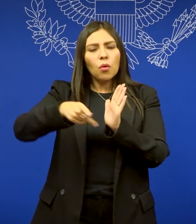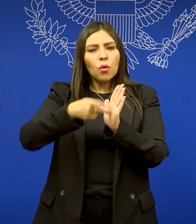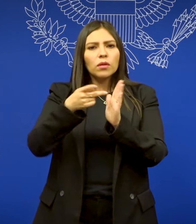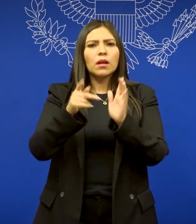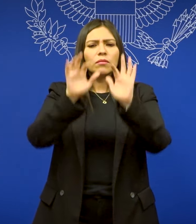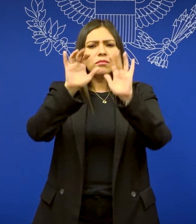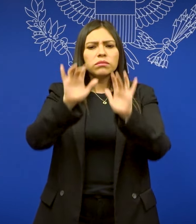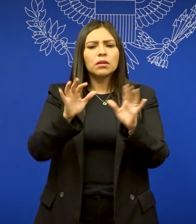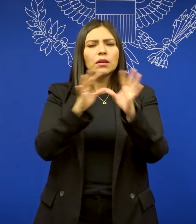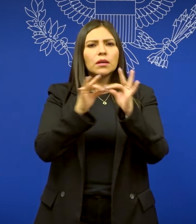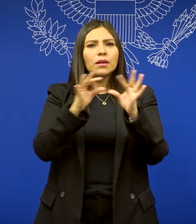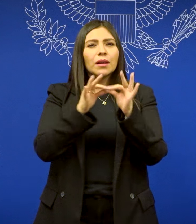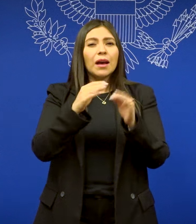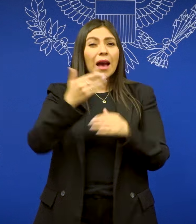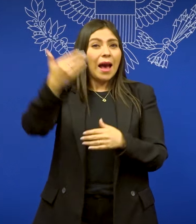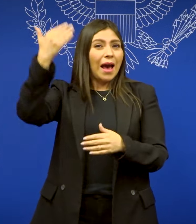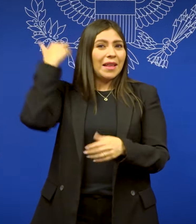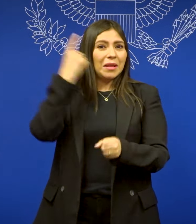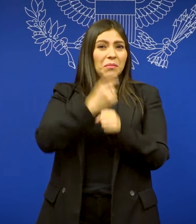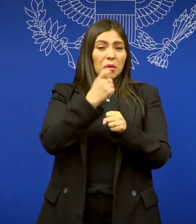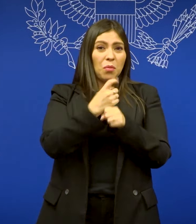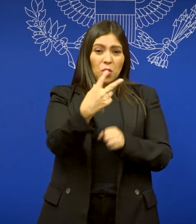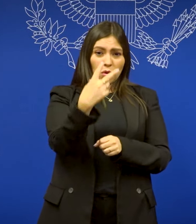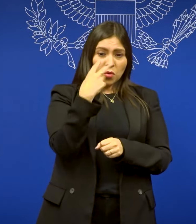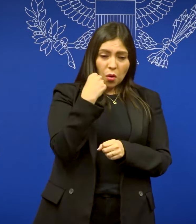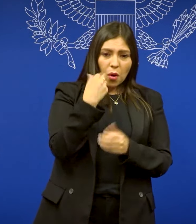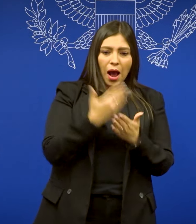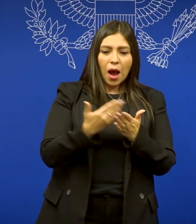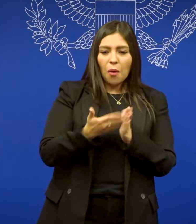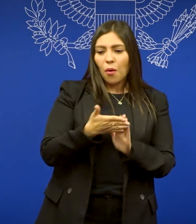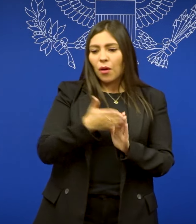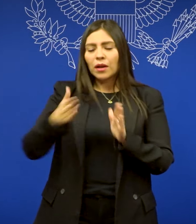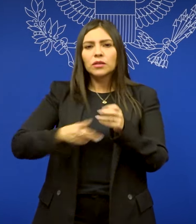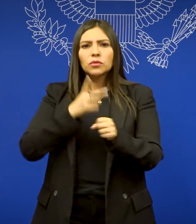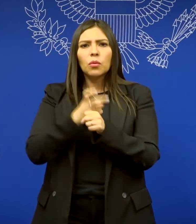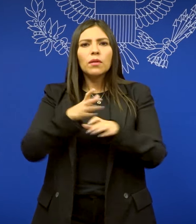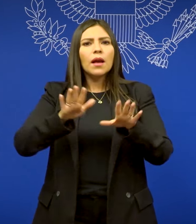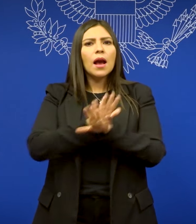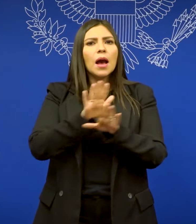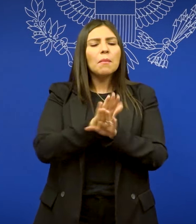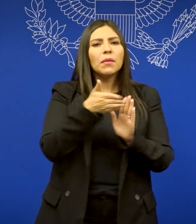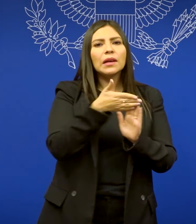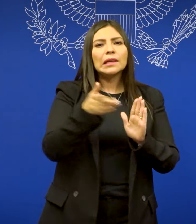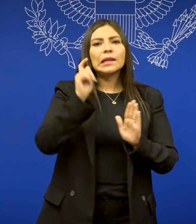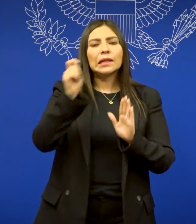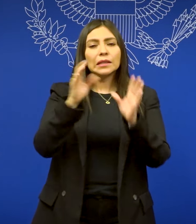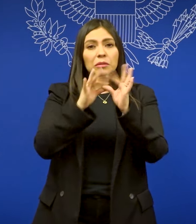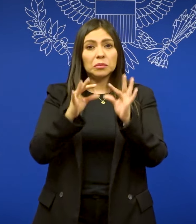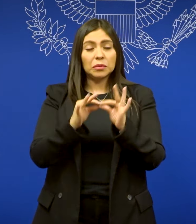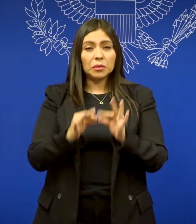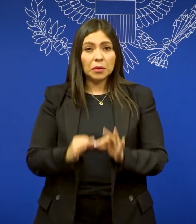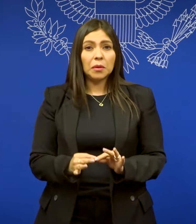proporcionar información al respecto de cómo han cambiado sus circunstancias desde la solicitud inicial.